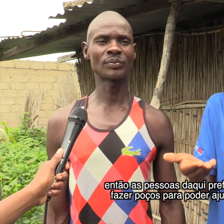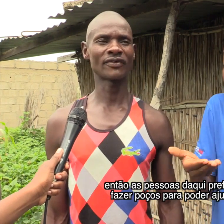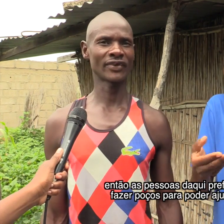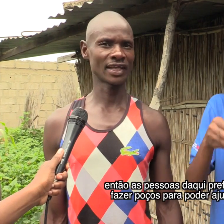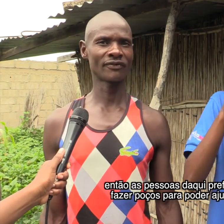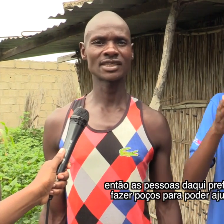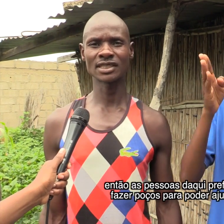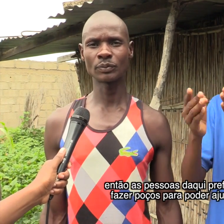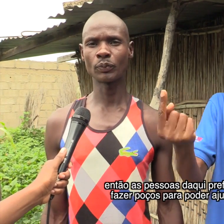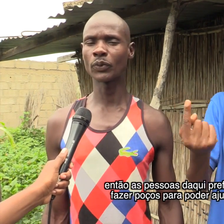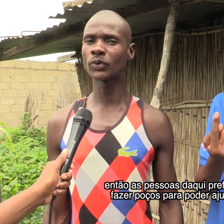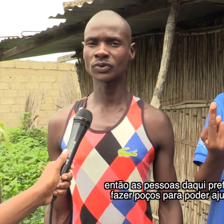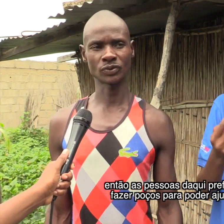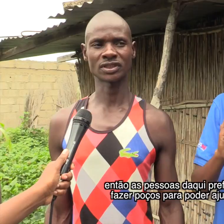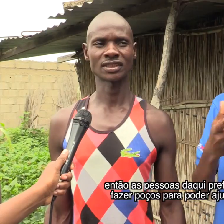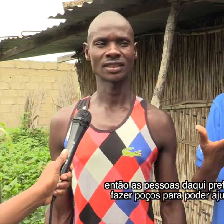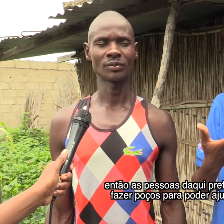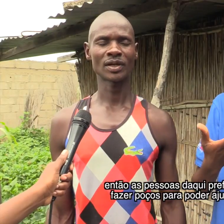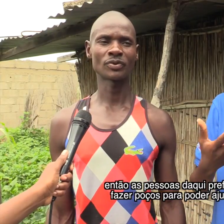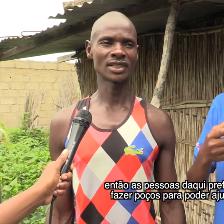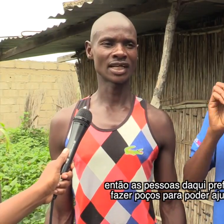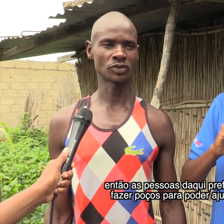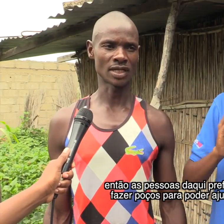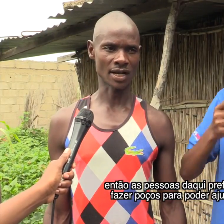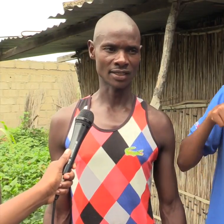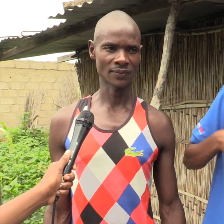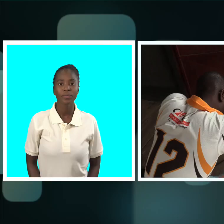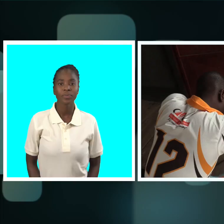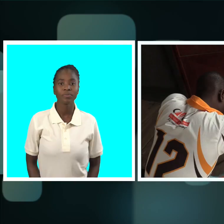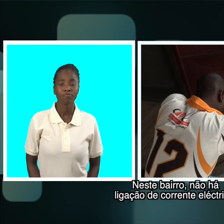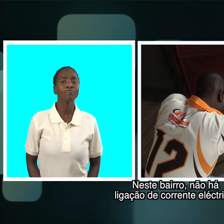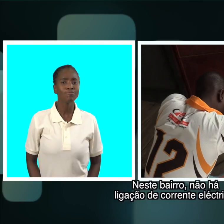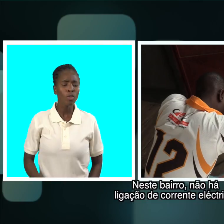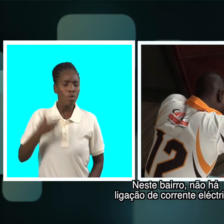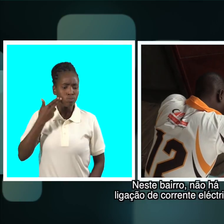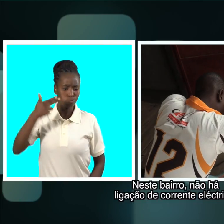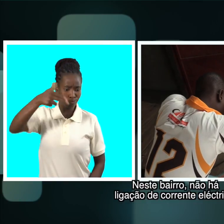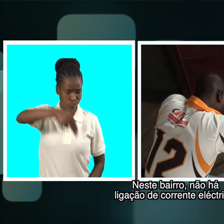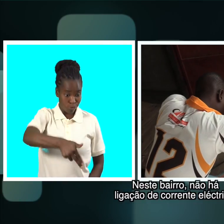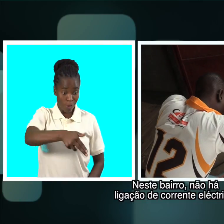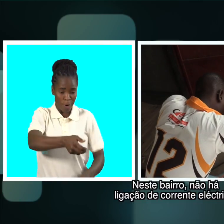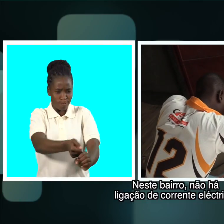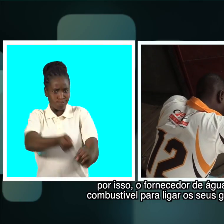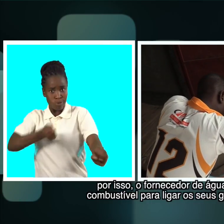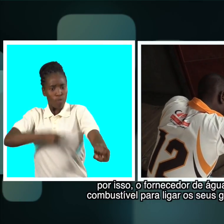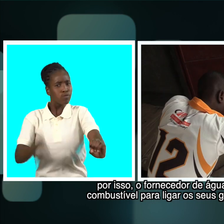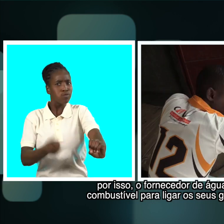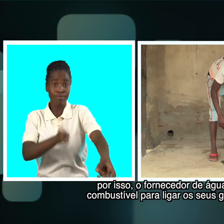preferem fazer poços para poder ajudarem. Neste bairro não há ligação de corrente elétrica, por isso o